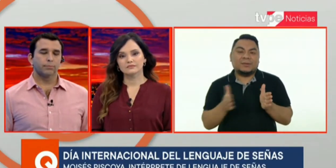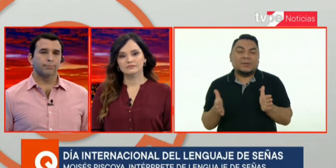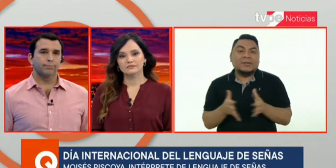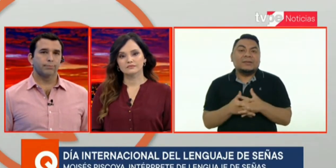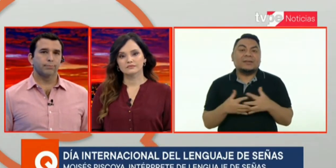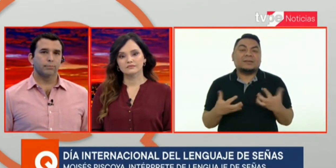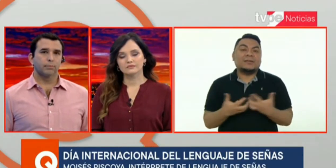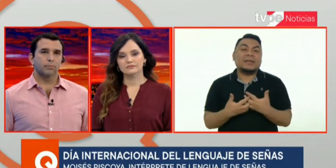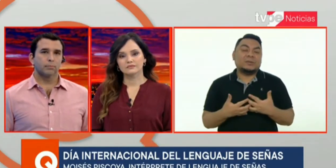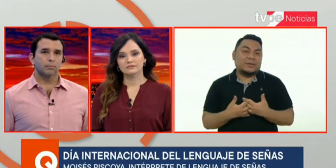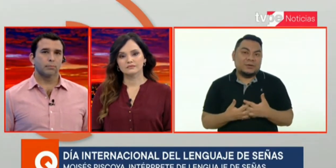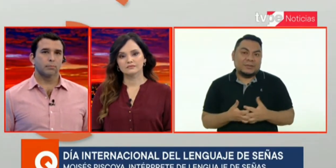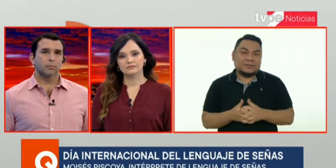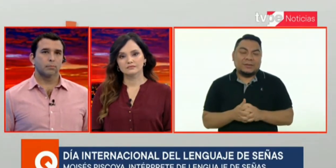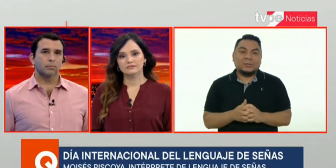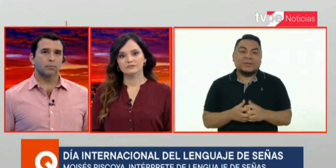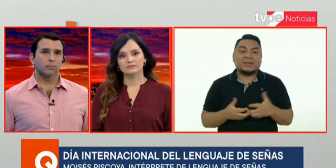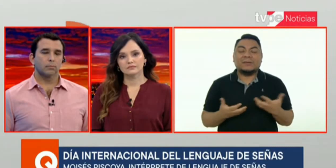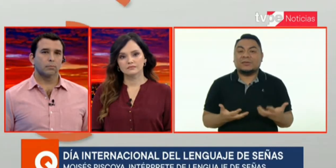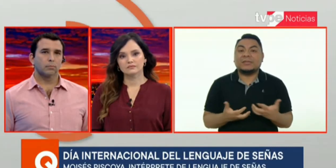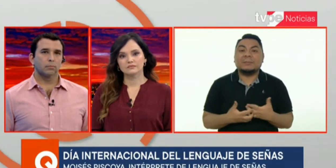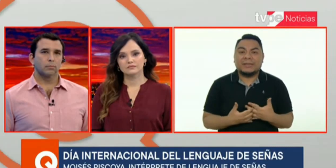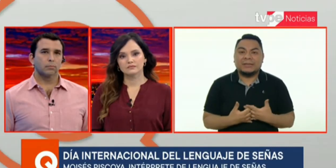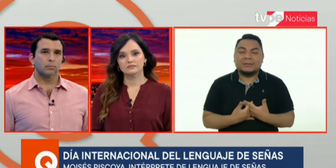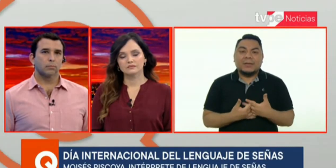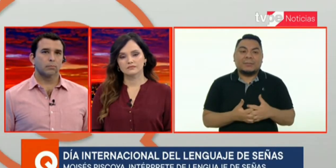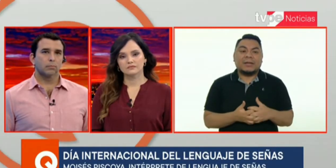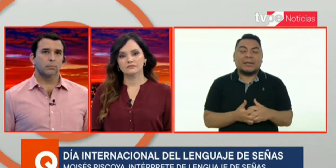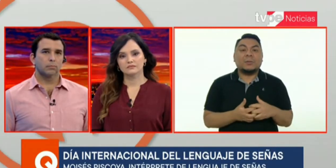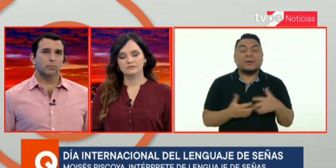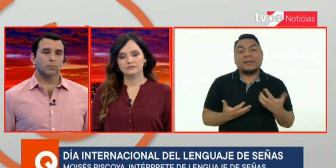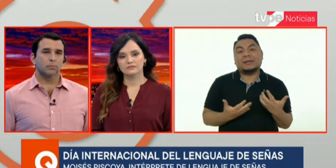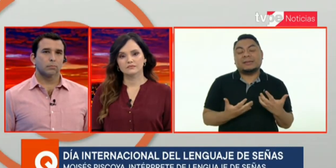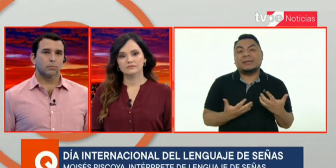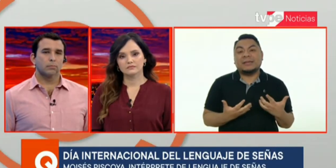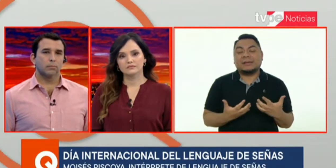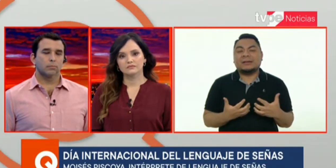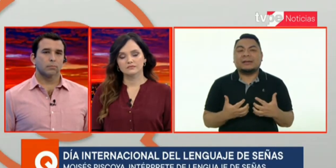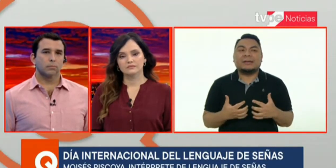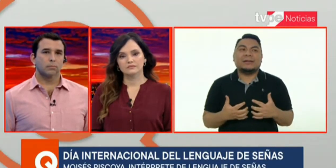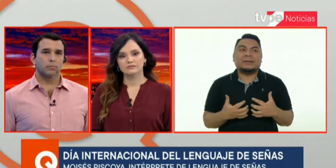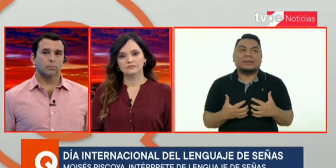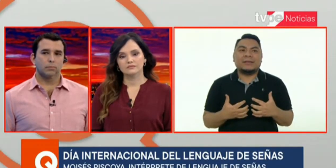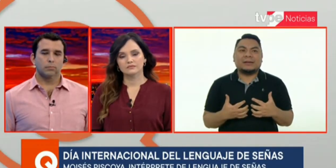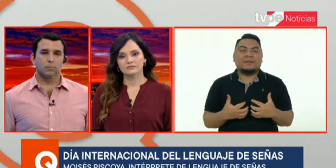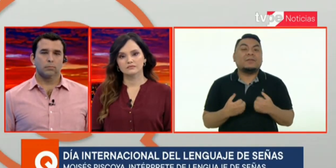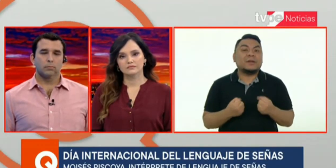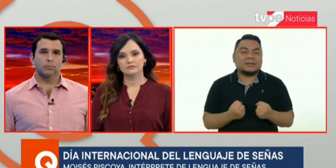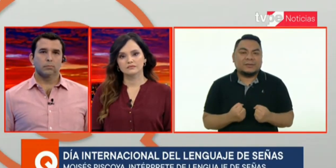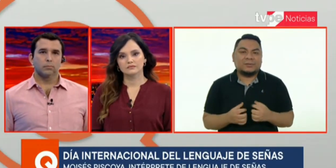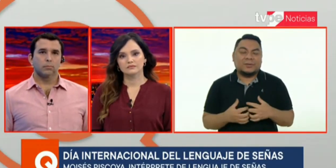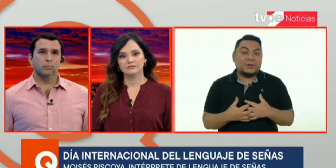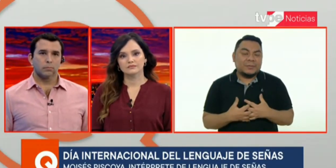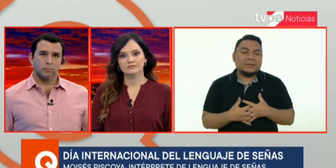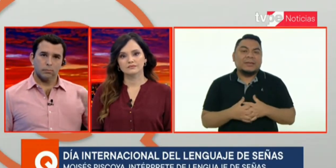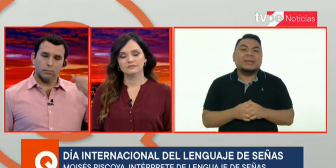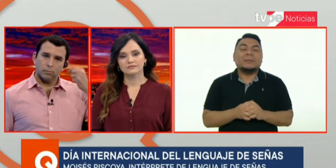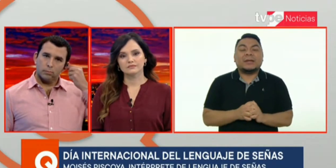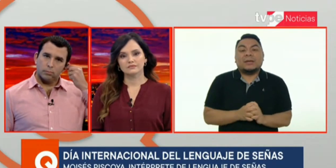sin tener un idioma, sino una intervención temprana para que ellos puedan tener fuerte su idioma y para que en